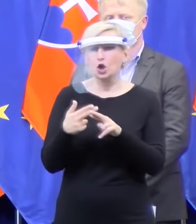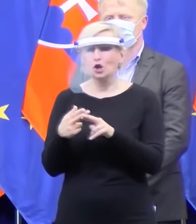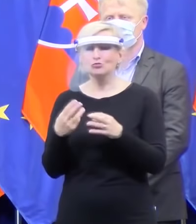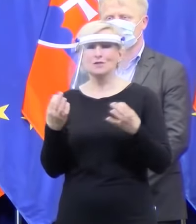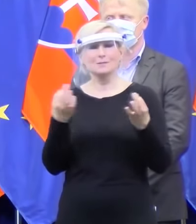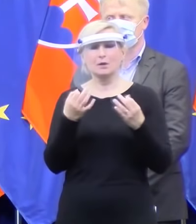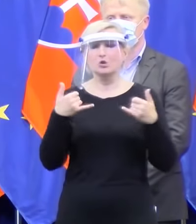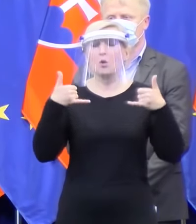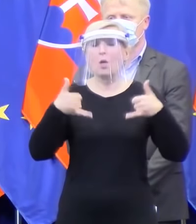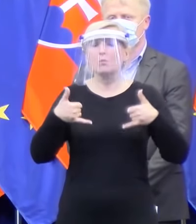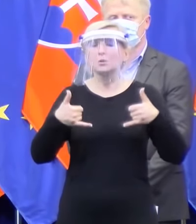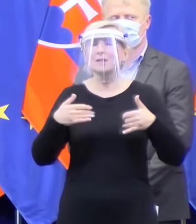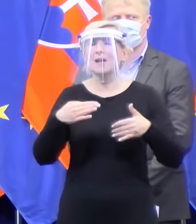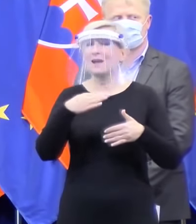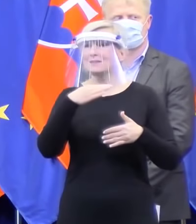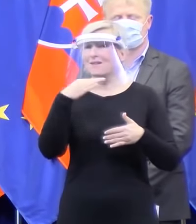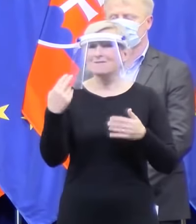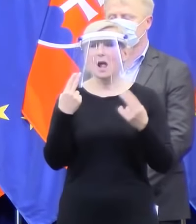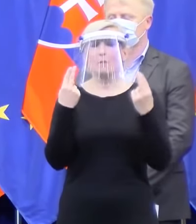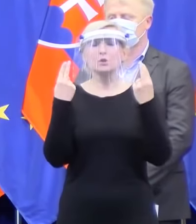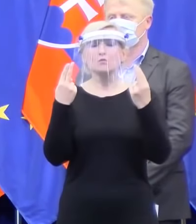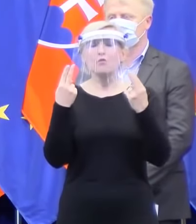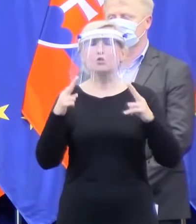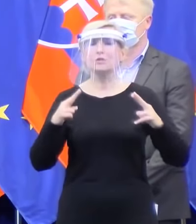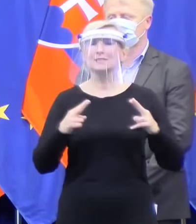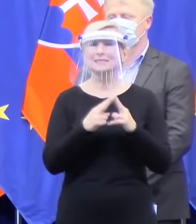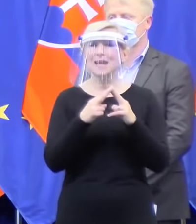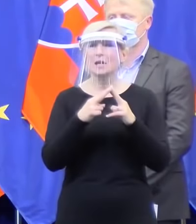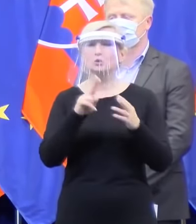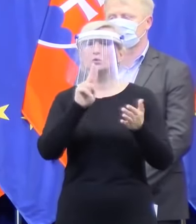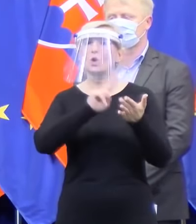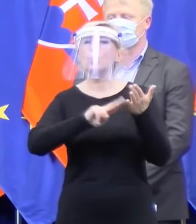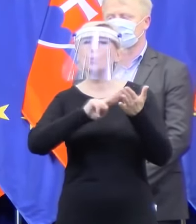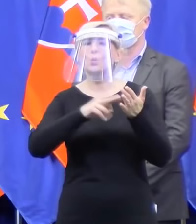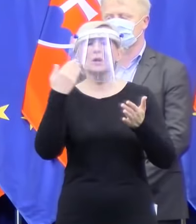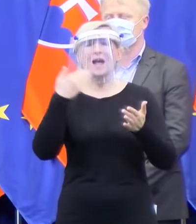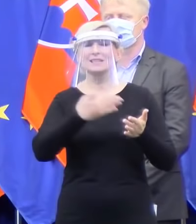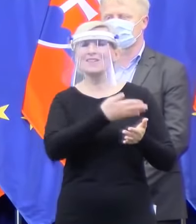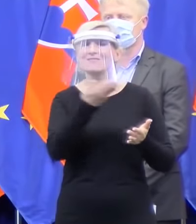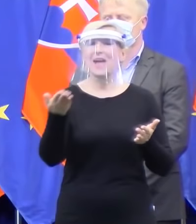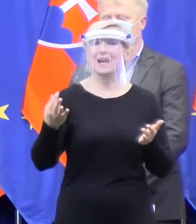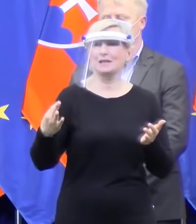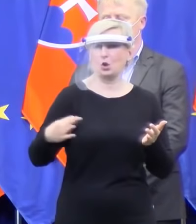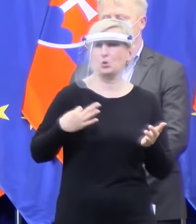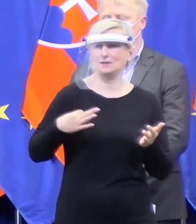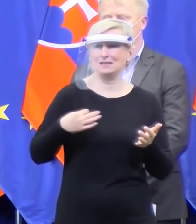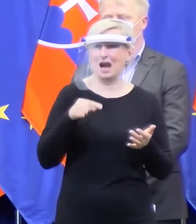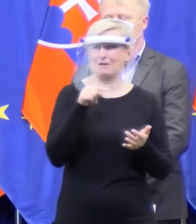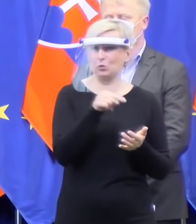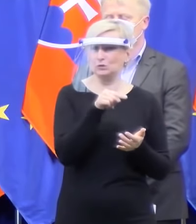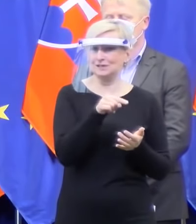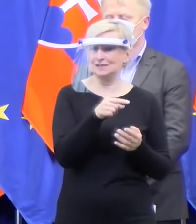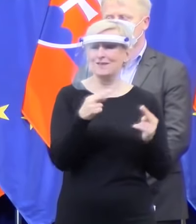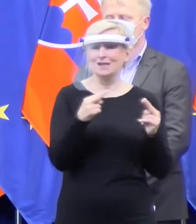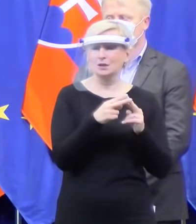ktoré prebieha na úrade hlavného hygienika, alebo, jak sa to volá, Úrad verejného zdravotníctva. A